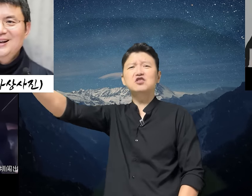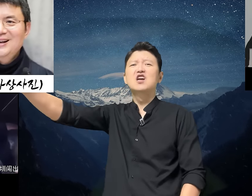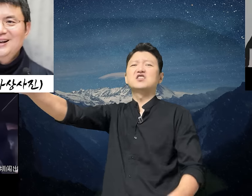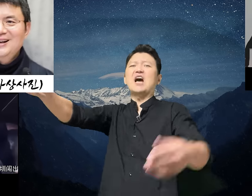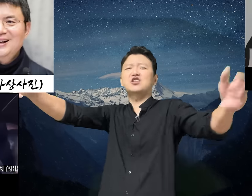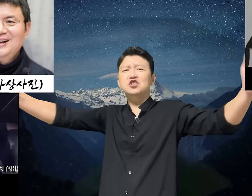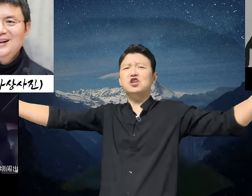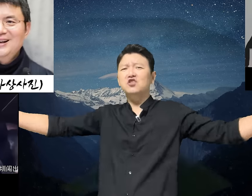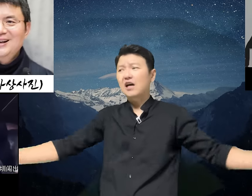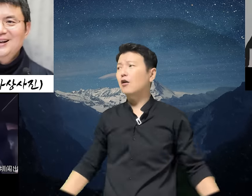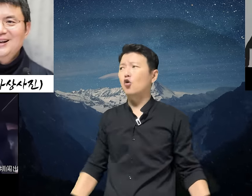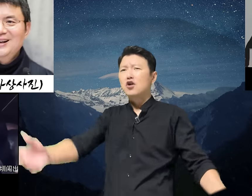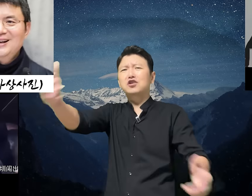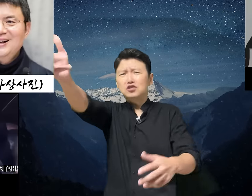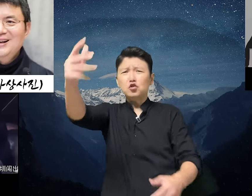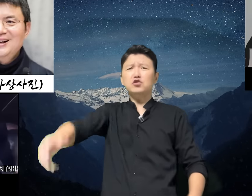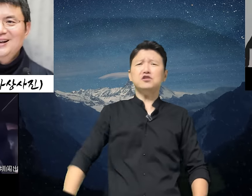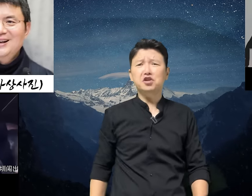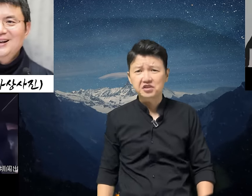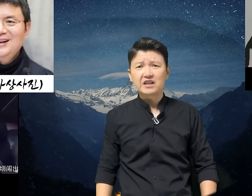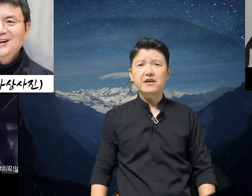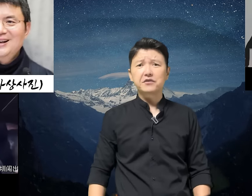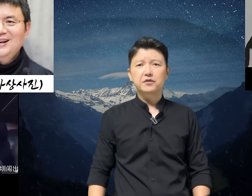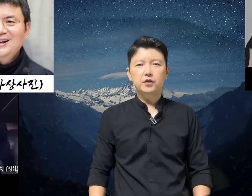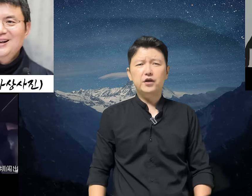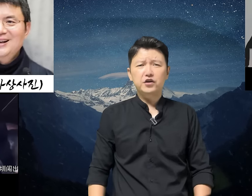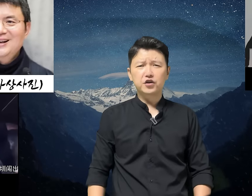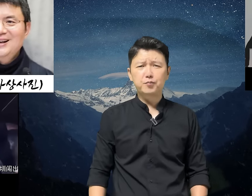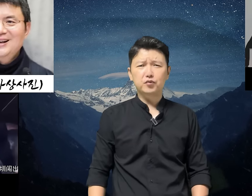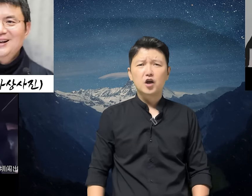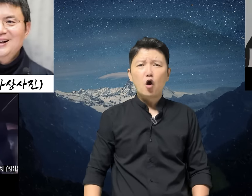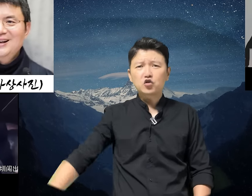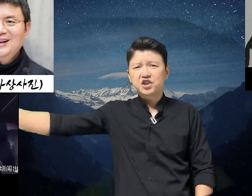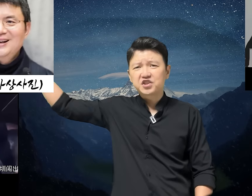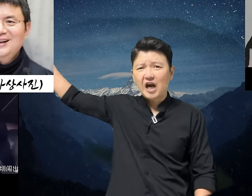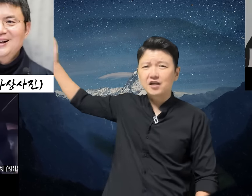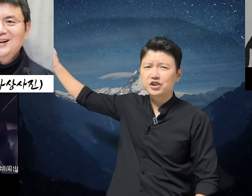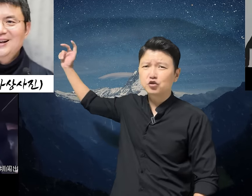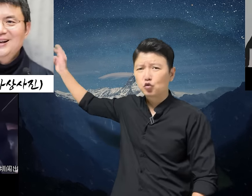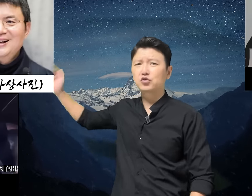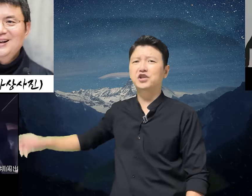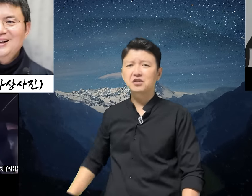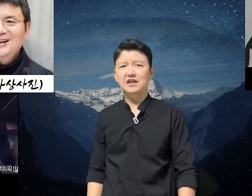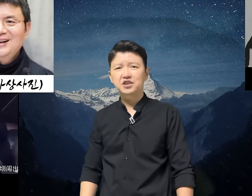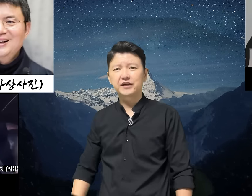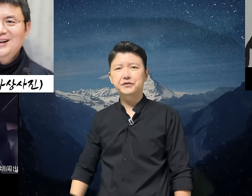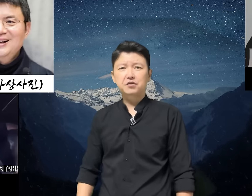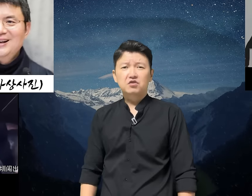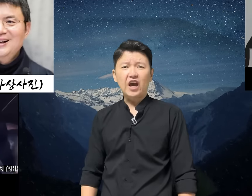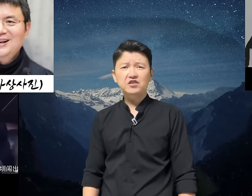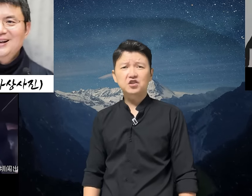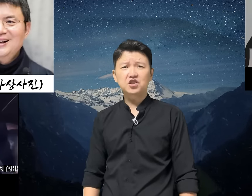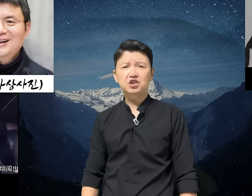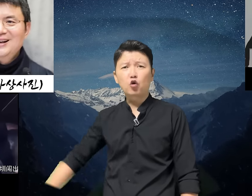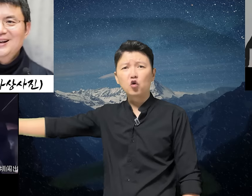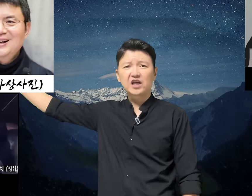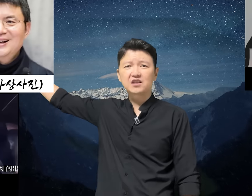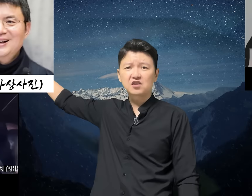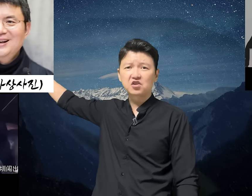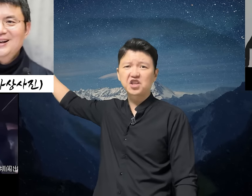자신이 쳐나라고 큰소리로 쳤잖아요 네 여러분 혹시 짱지둥 기억나시나요 그 텐진시 공산당 선기